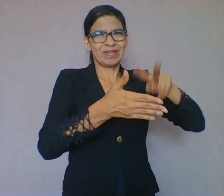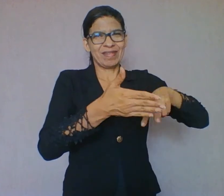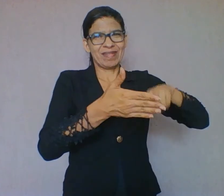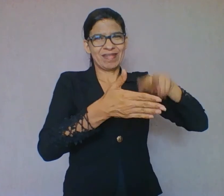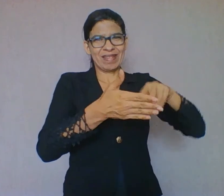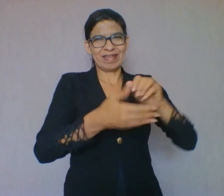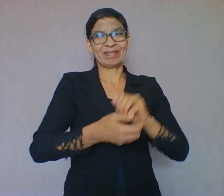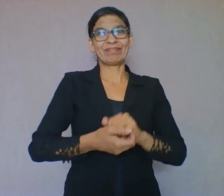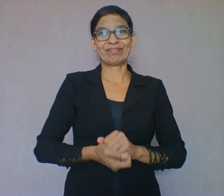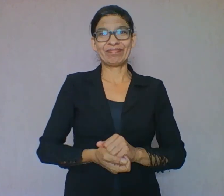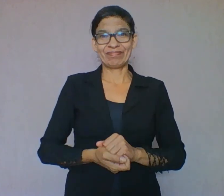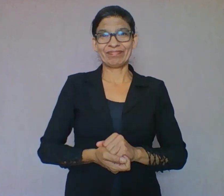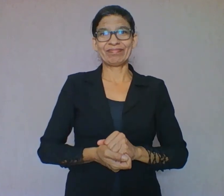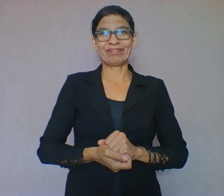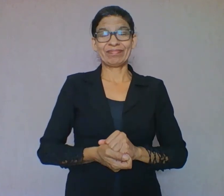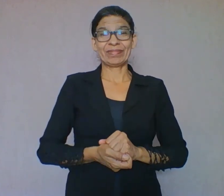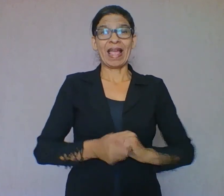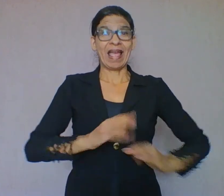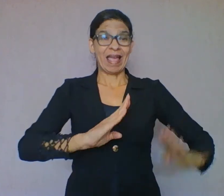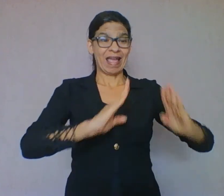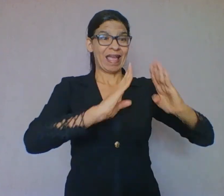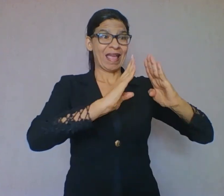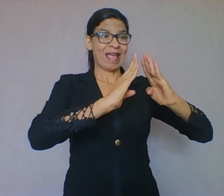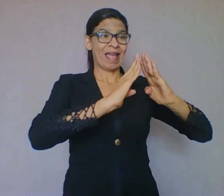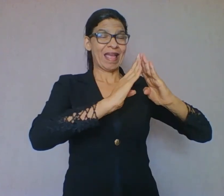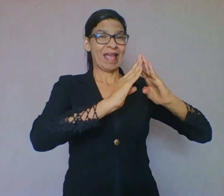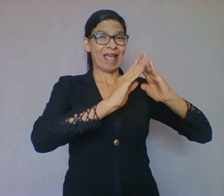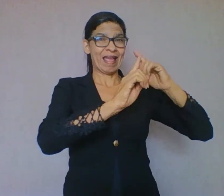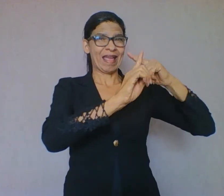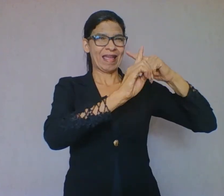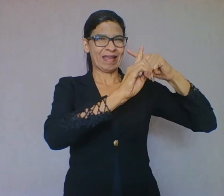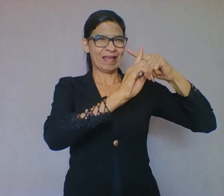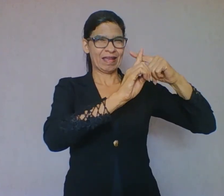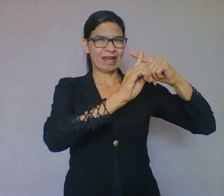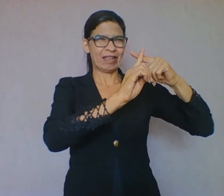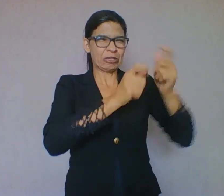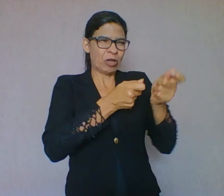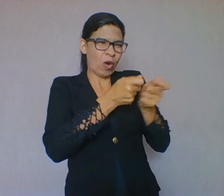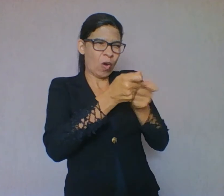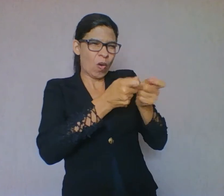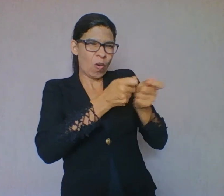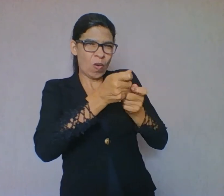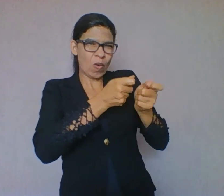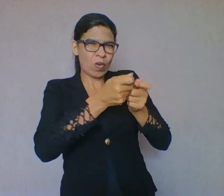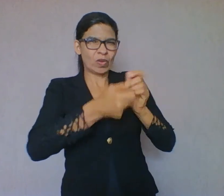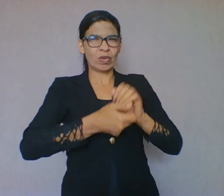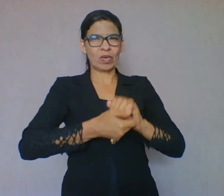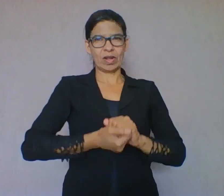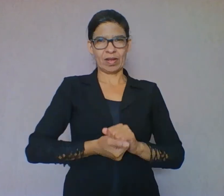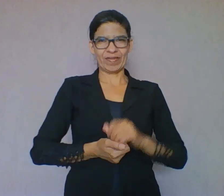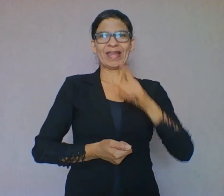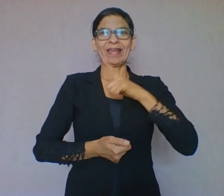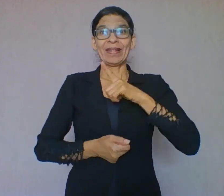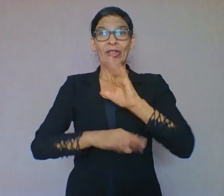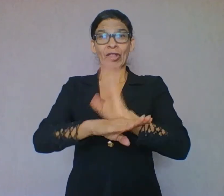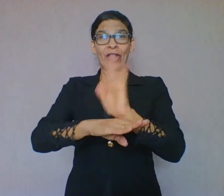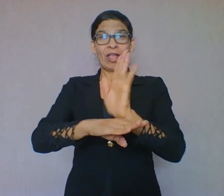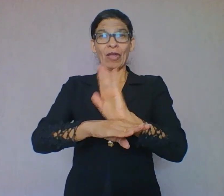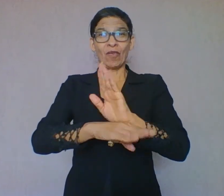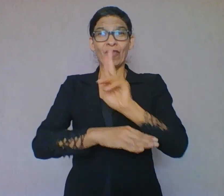para o poder da igreja e, por isso, precisava ser controlada. Há um filme que retrata bem essa época. O filme se chama